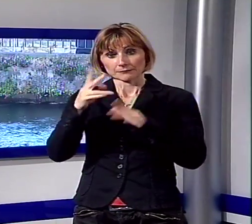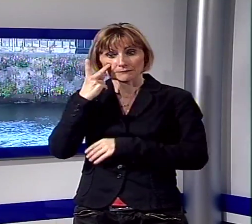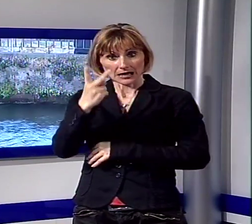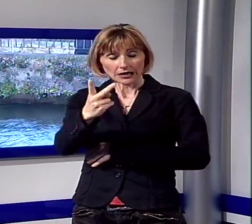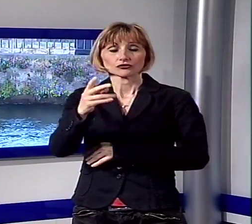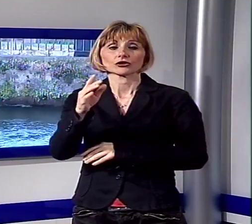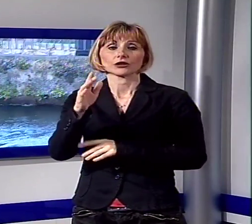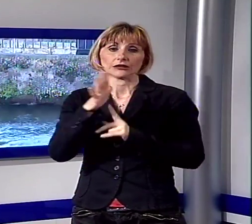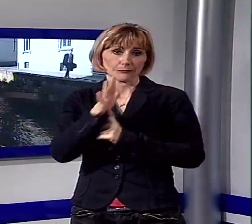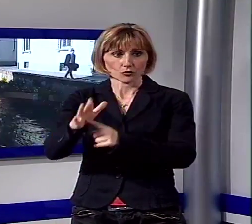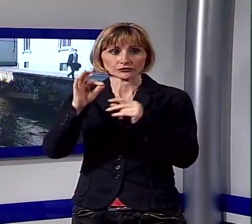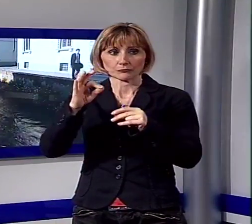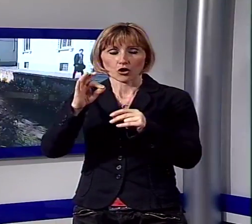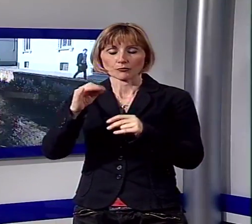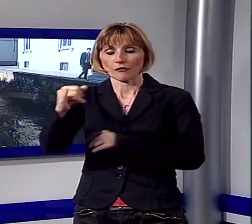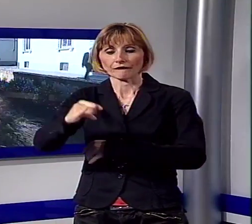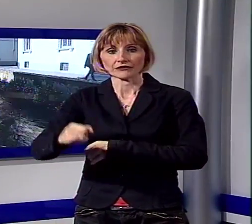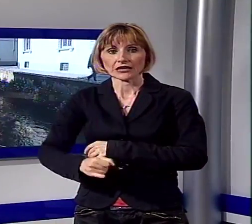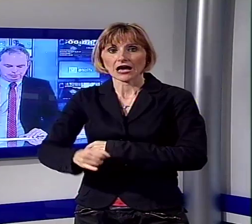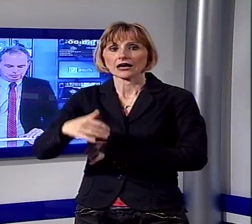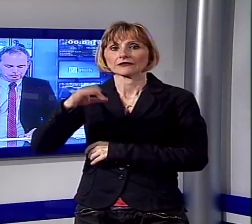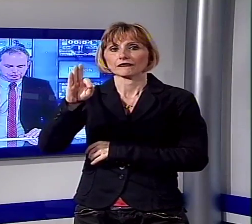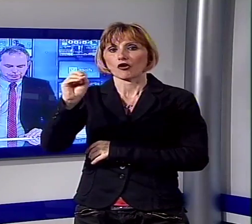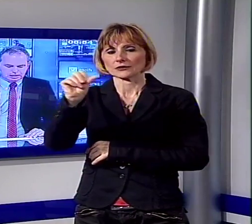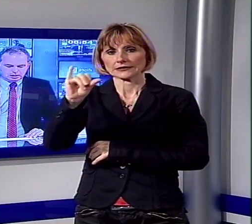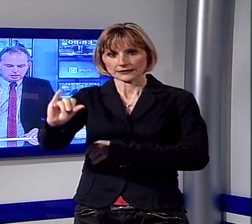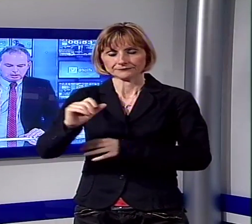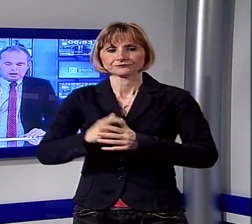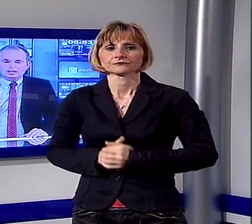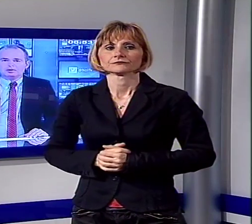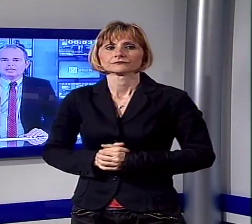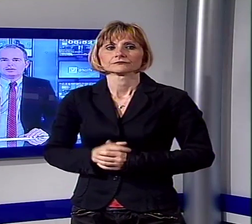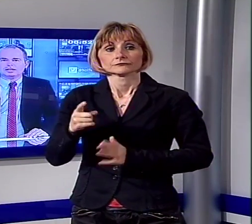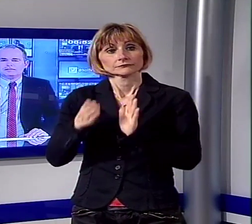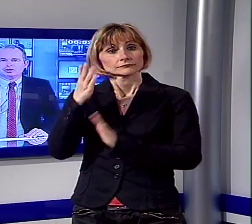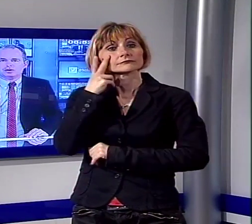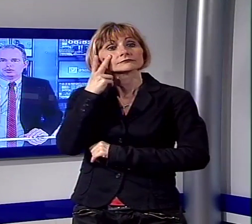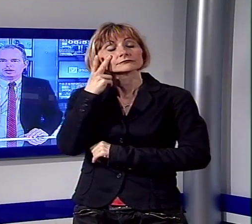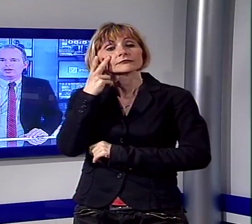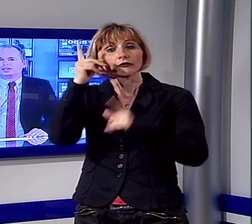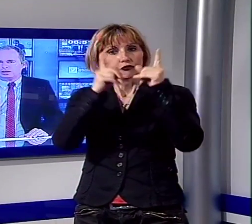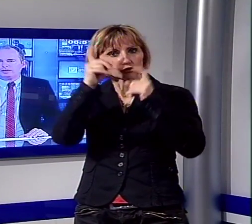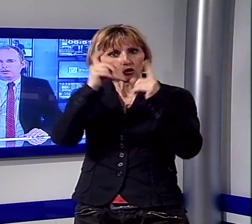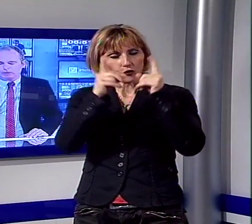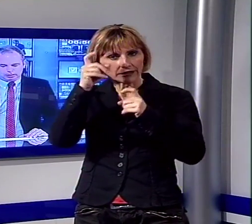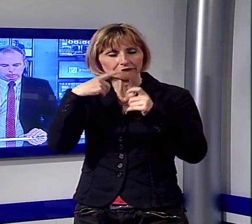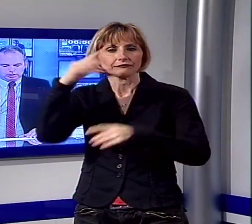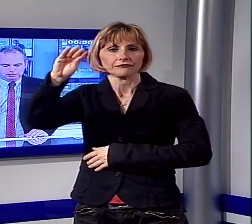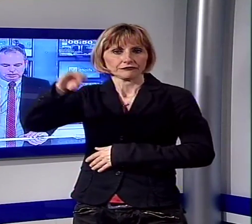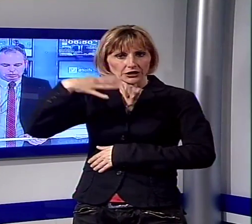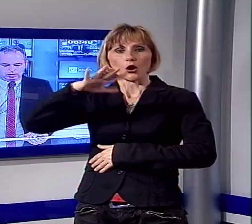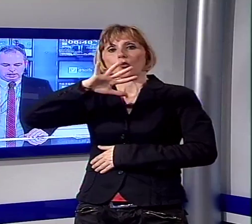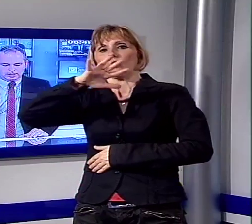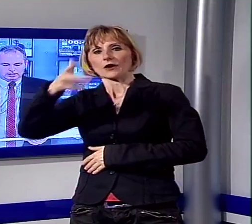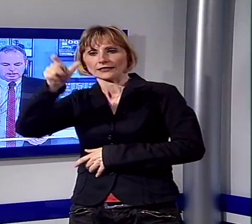ci dimostrano qual è il livello in via dei fossi. Andiamo adesso a vedere invece una fotografia che ci ha inviato un altro